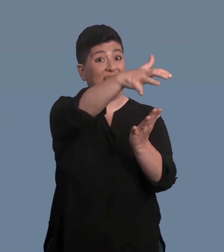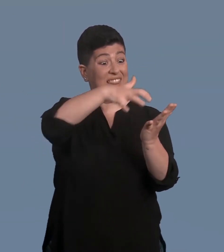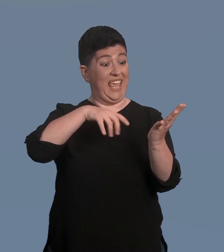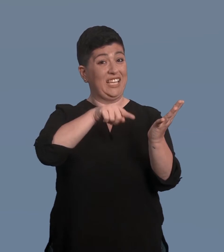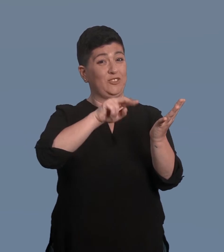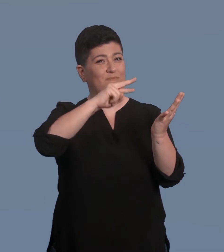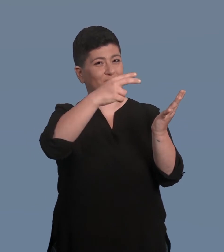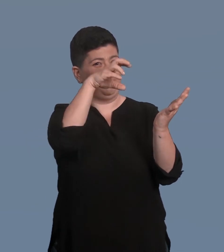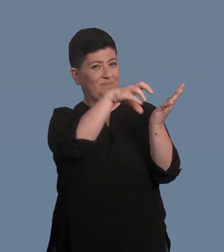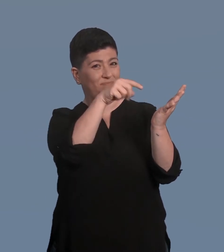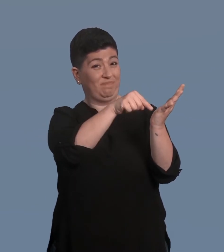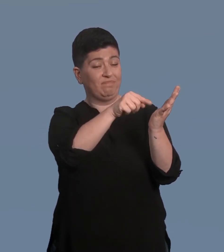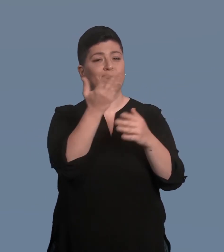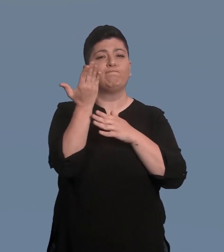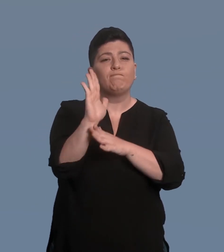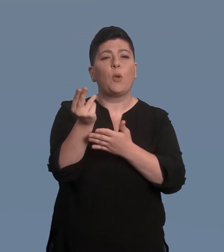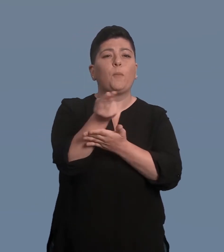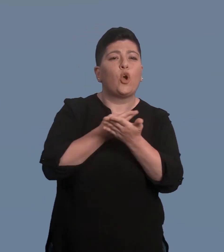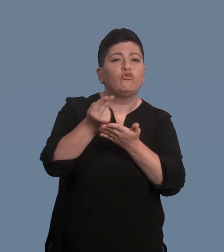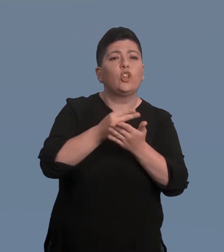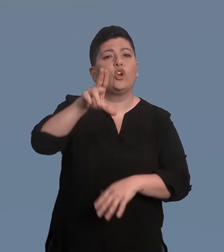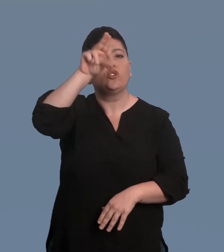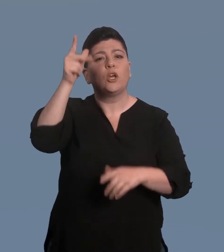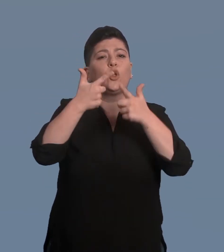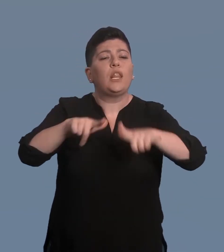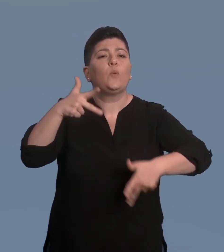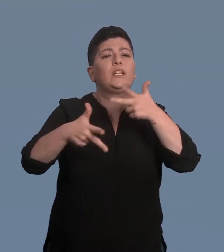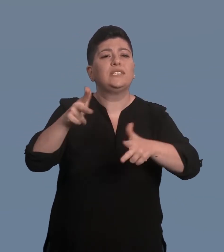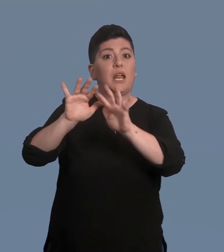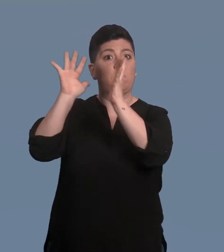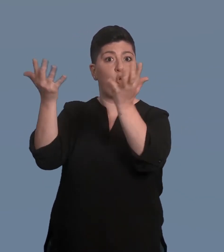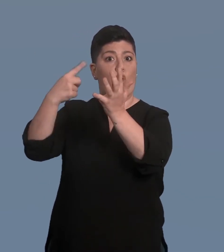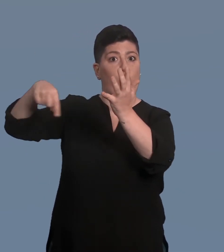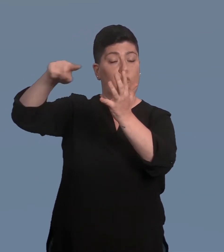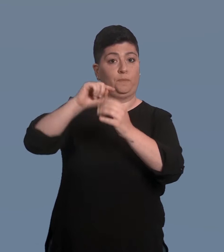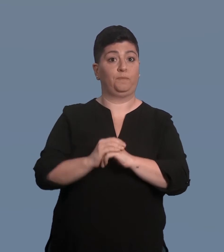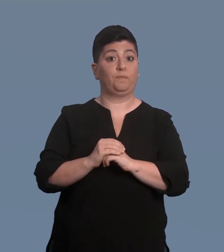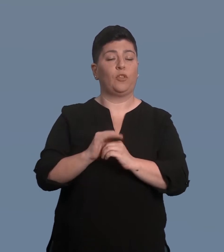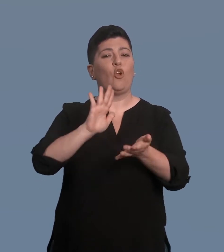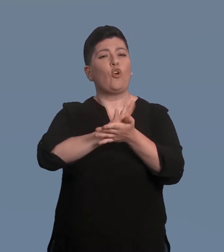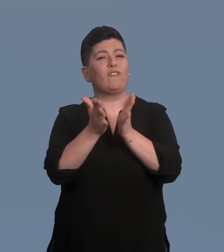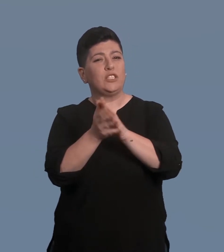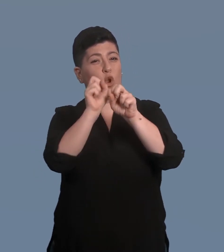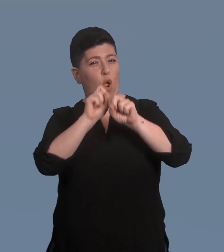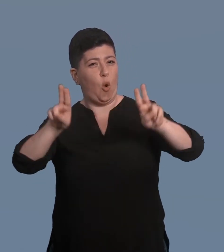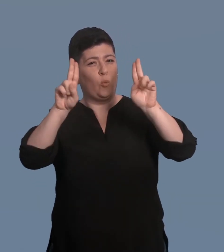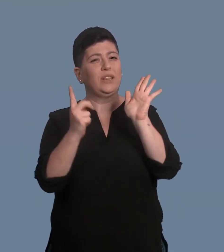seconda parte del rapporto dà un quadro delle iniziative per il riconoscimento della lingua dei segni a livello internazionale. La